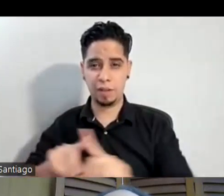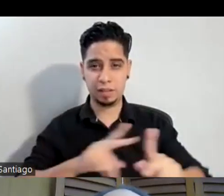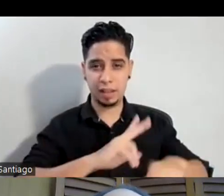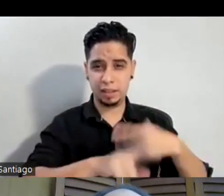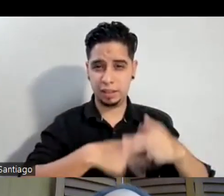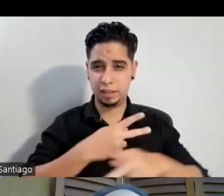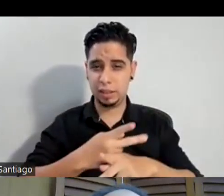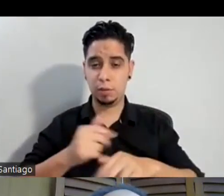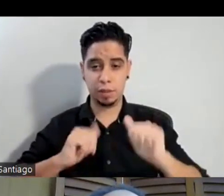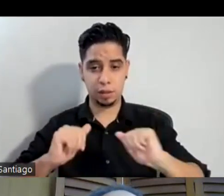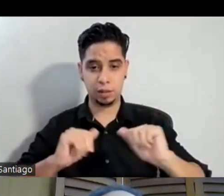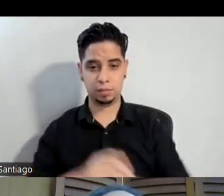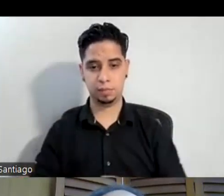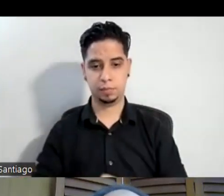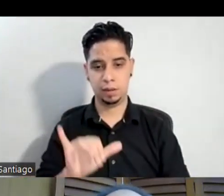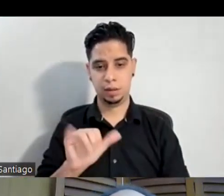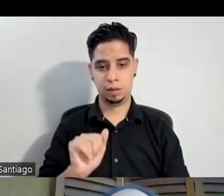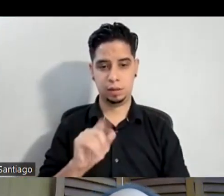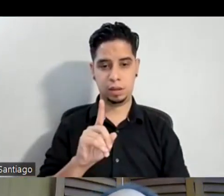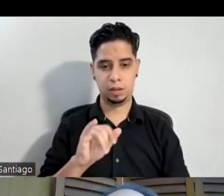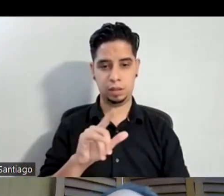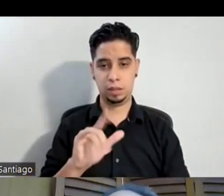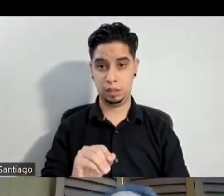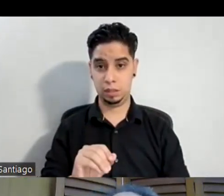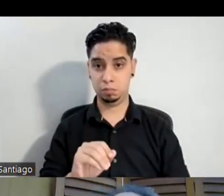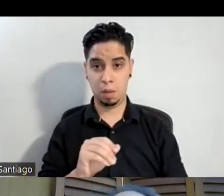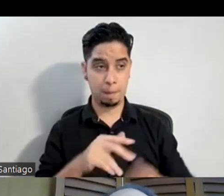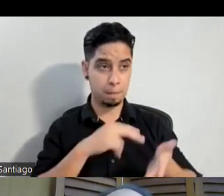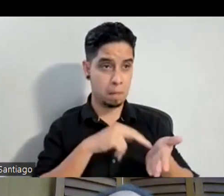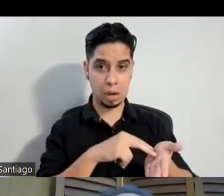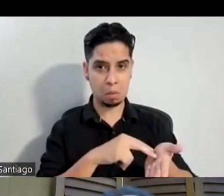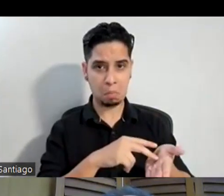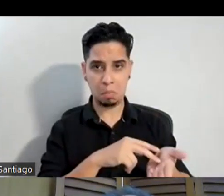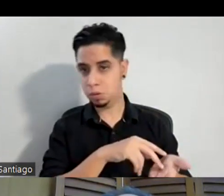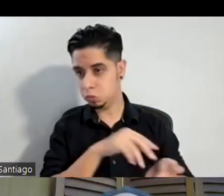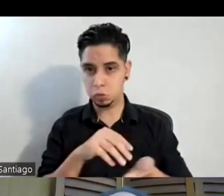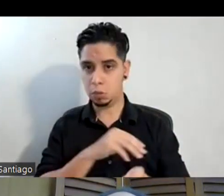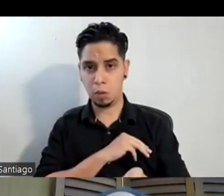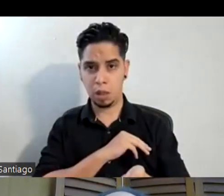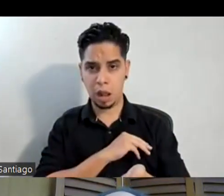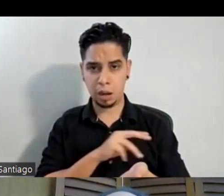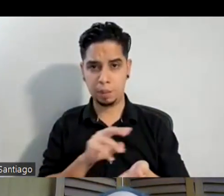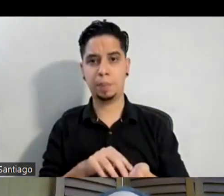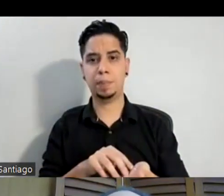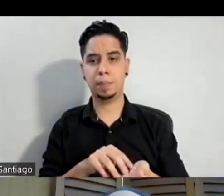Yadilín no siguió baile pero al entrar en modelaje pudo descubrir la actuación